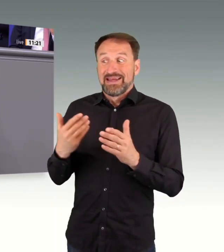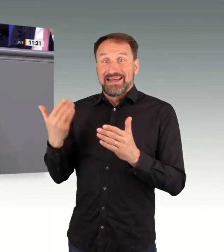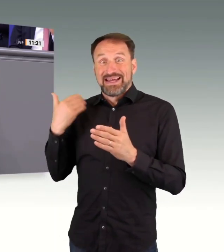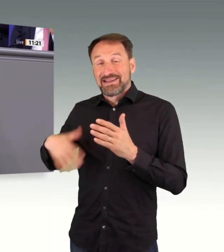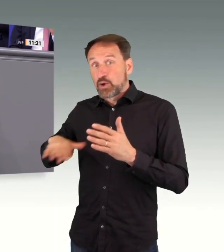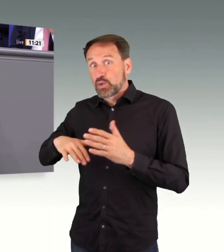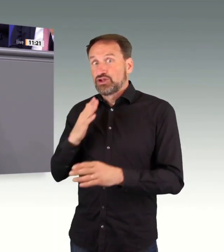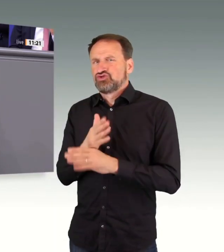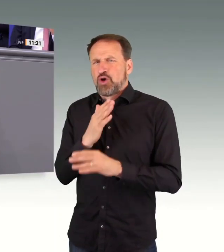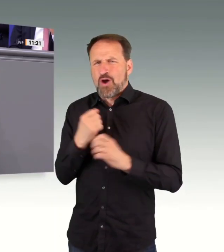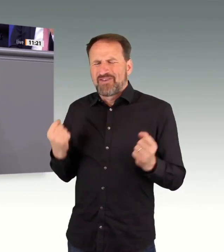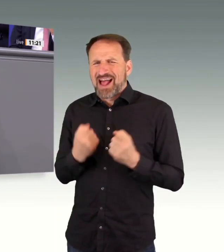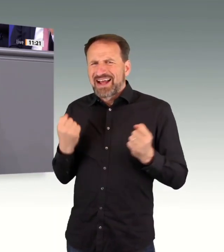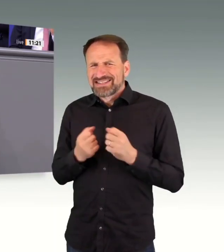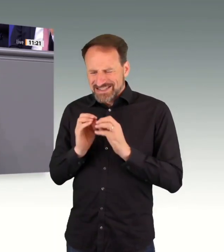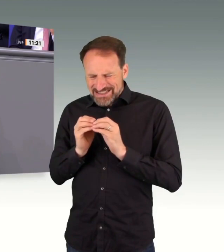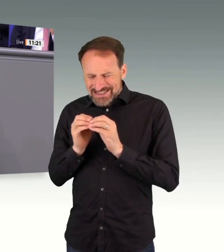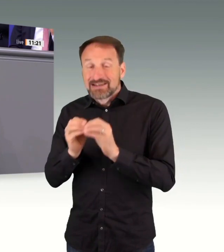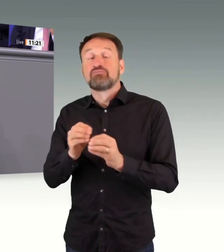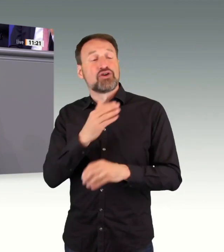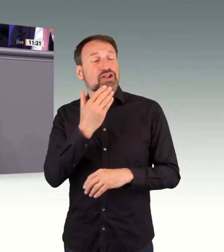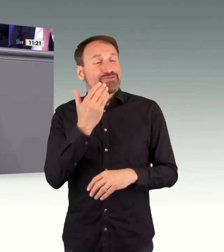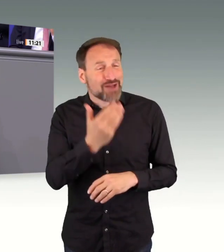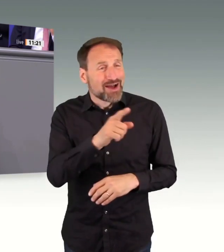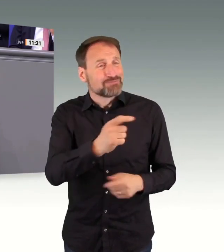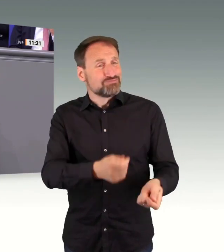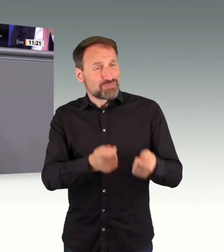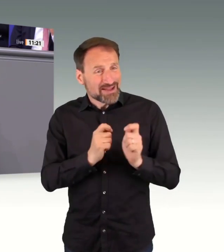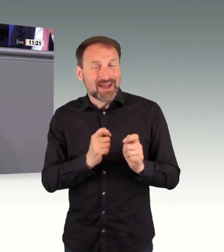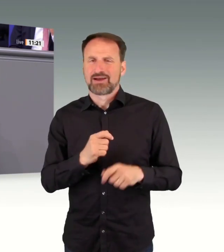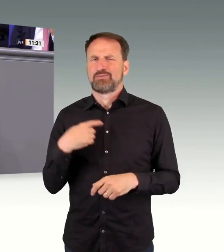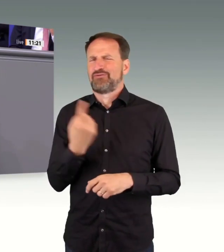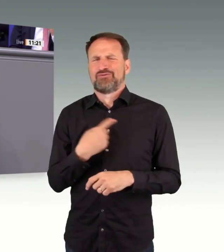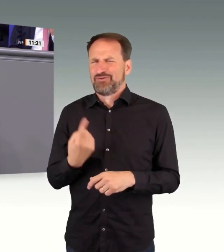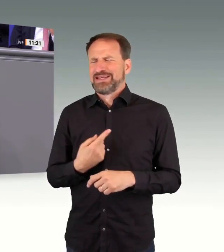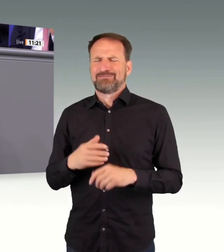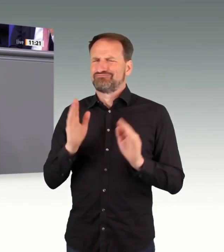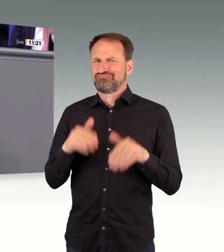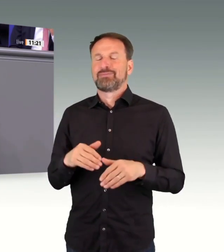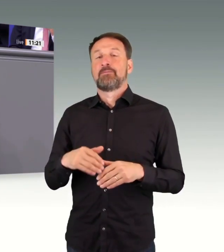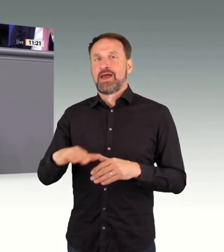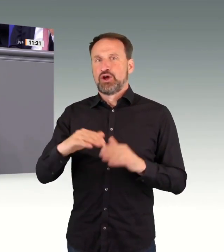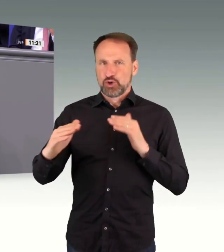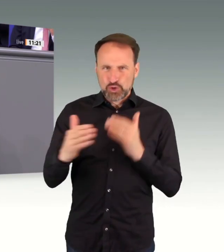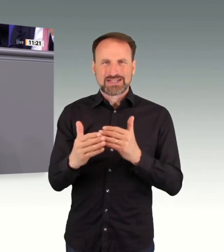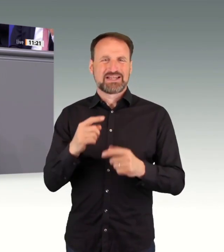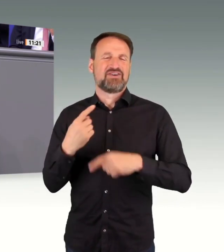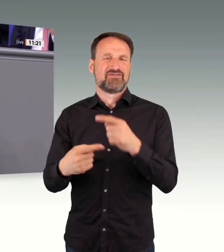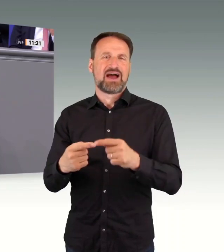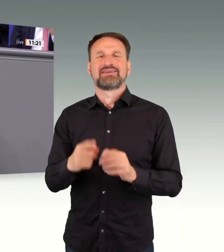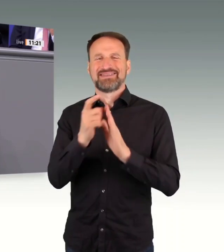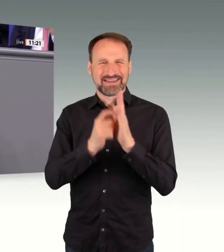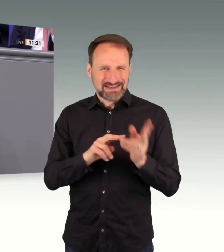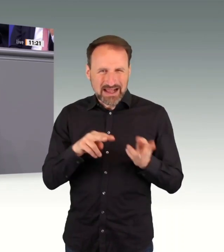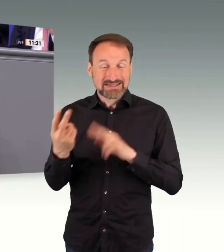herzlichen Dank für Ihren Beitrag. Wir setzen auf kürzere Verfahren, wir setzen auf Digitalisierung, wir setzen auf mehr Personal, wir setzen auf